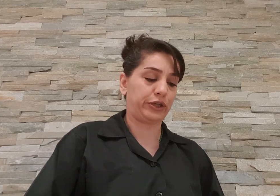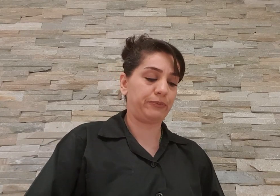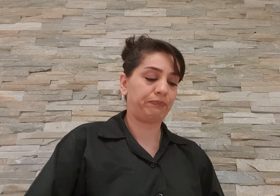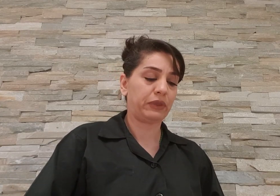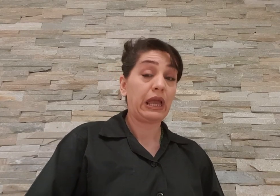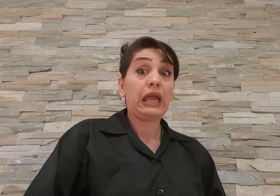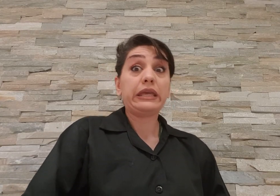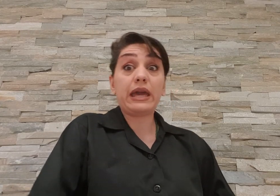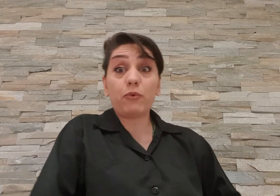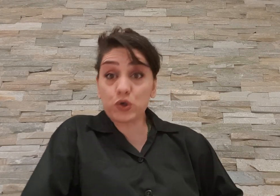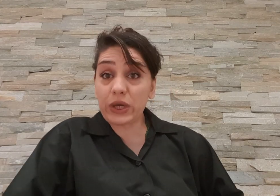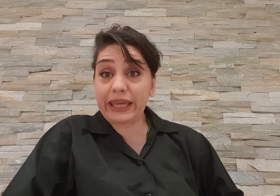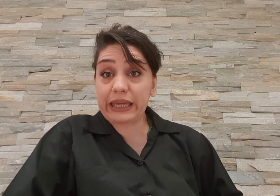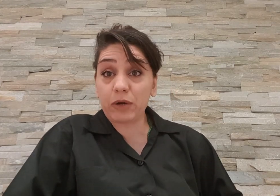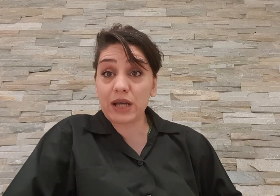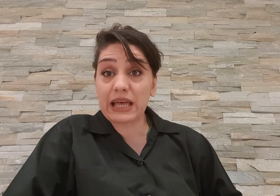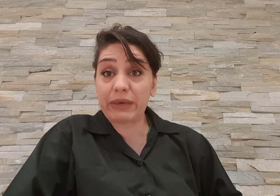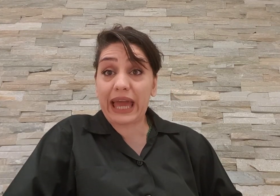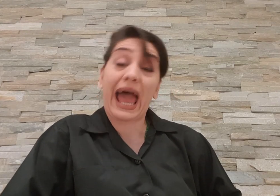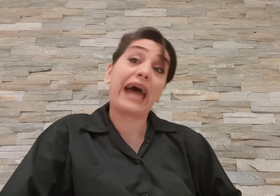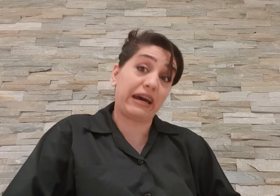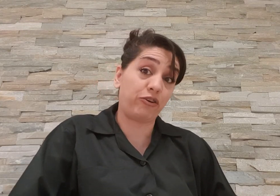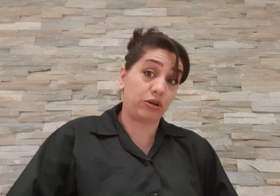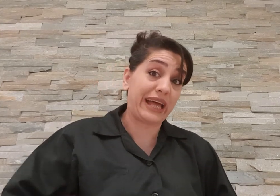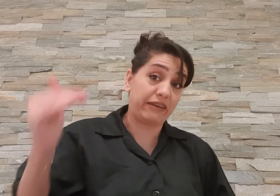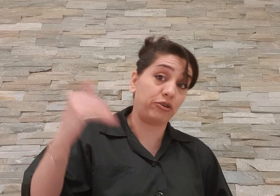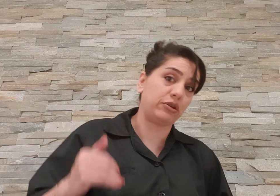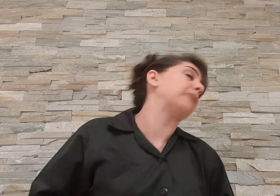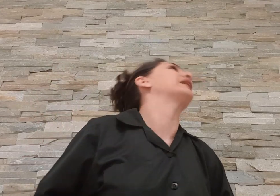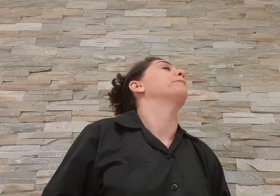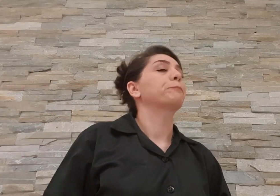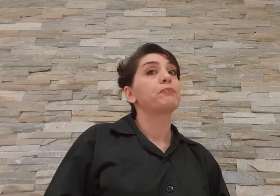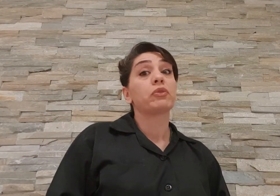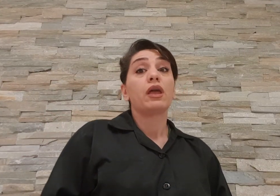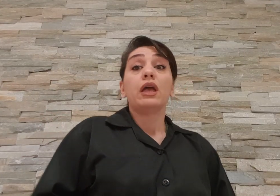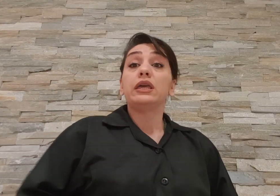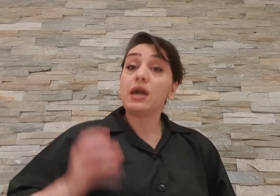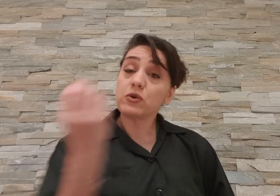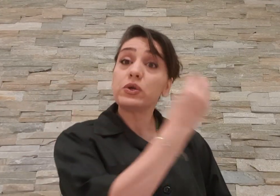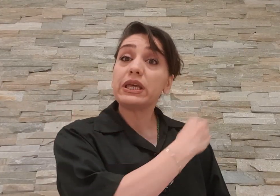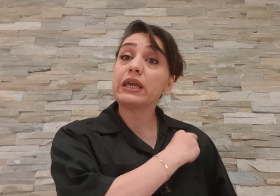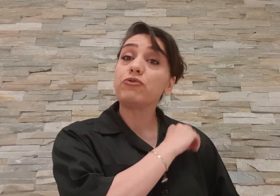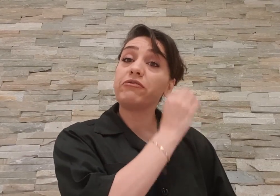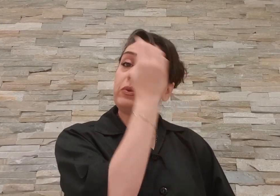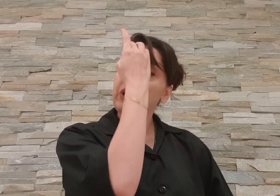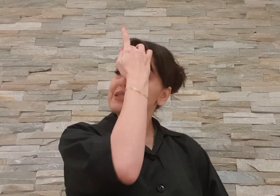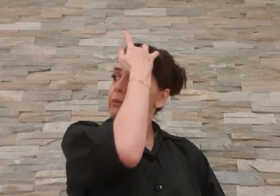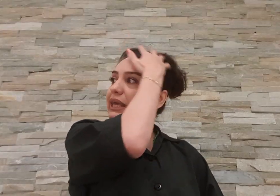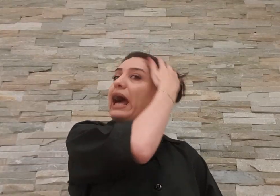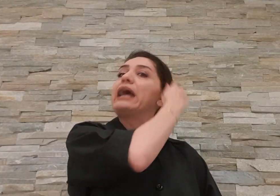بگیم یه موضوع دیگه که میخواستم بگن هدف ها رو هدف ها رو دارم بگیم یه موضوع دیگه که تو این فیلم میخواستم بگن